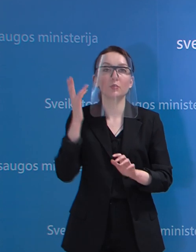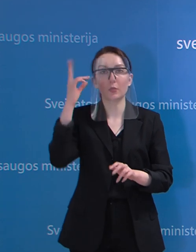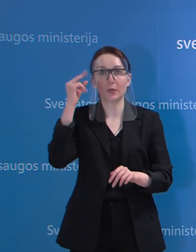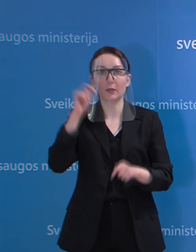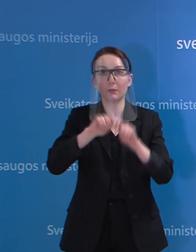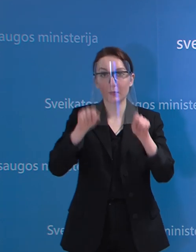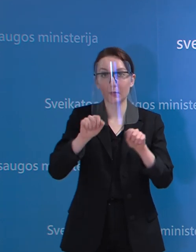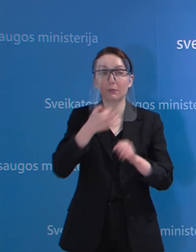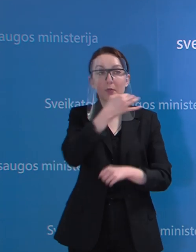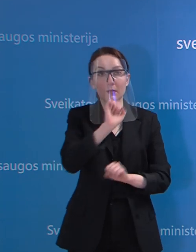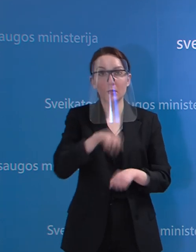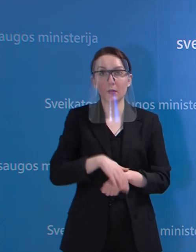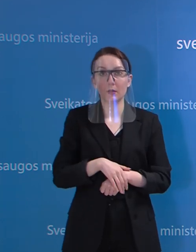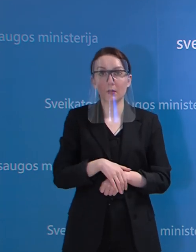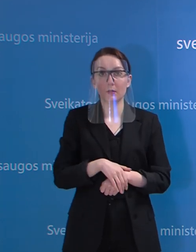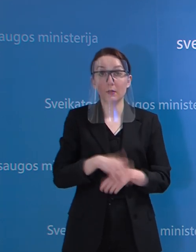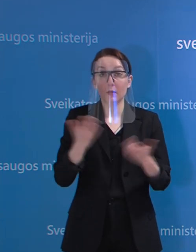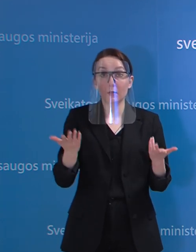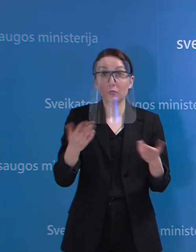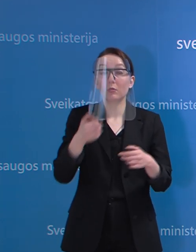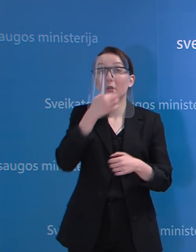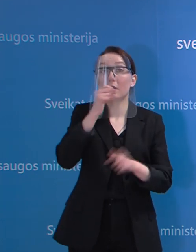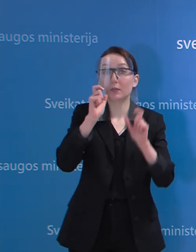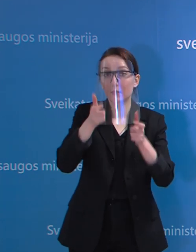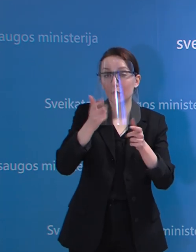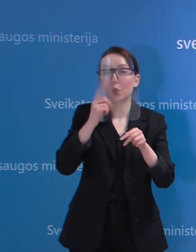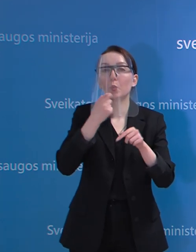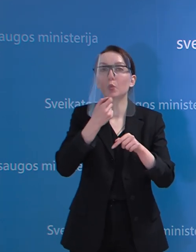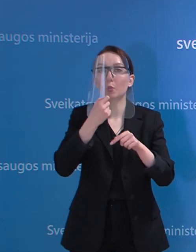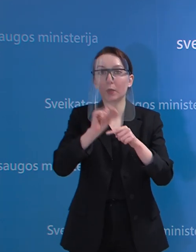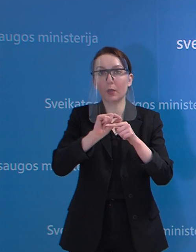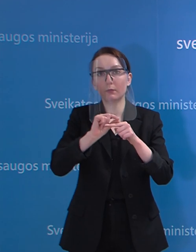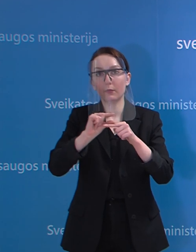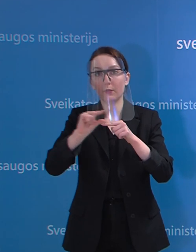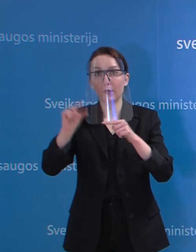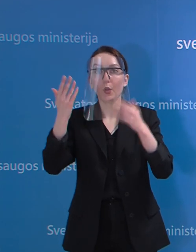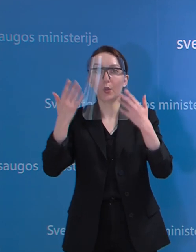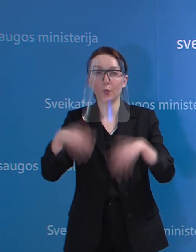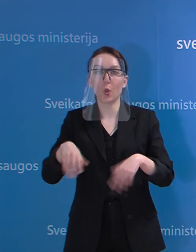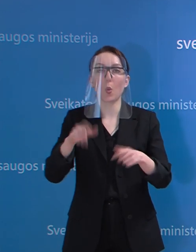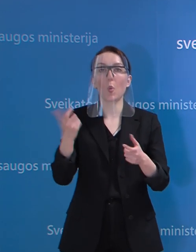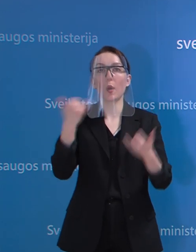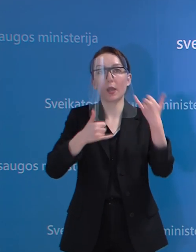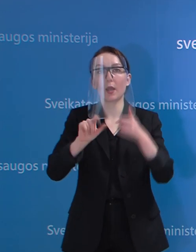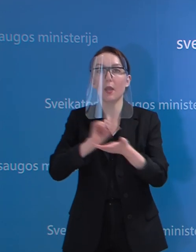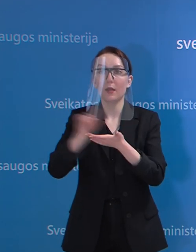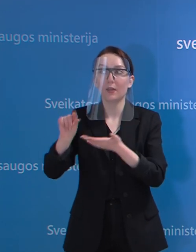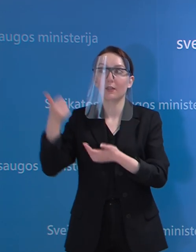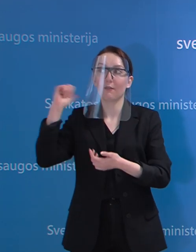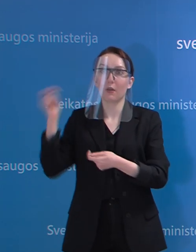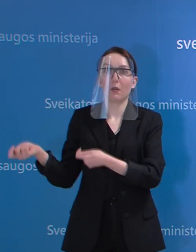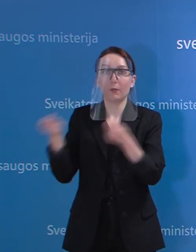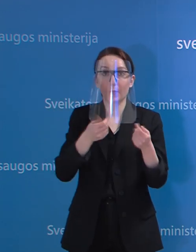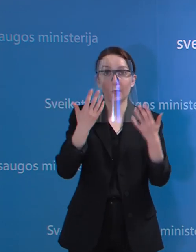pradėta? Netai jis jau ir prasideda. Sprendimai yra priiminėjami, reagentai atvyko vakar,